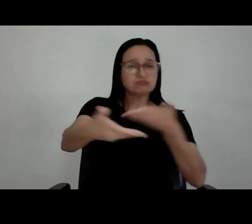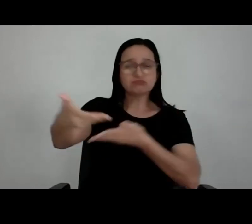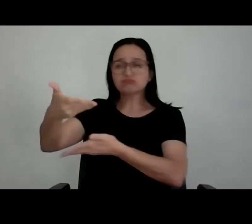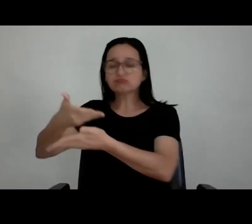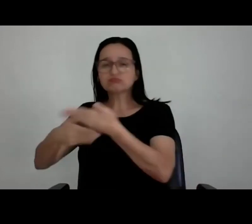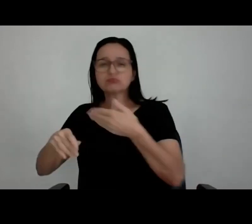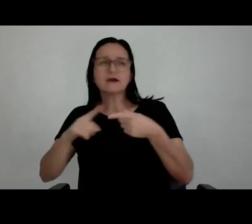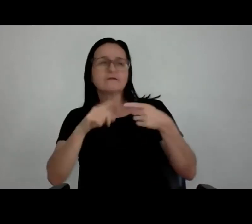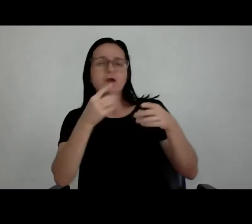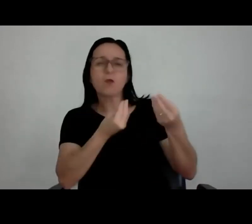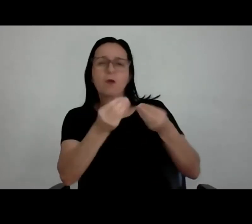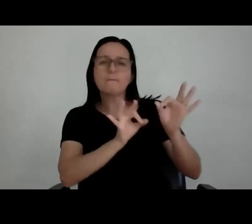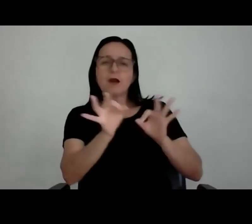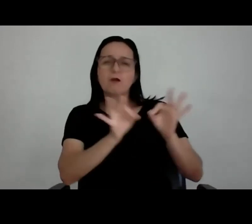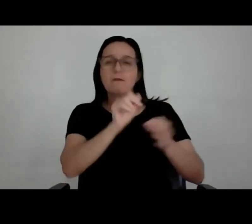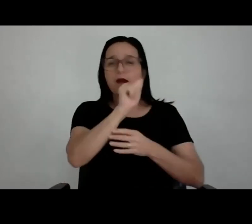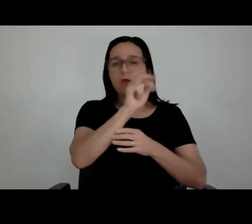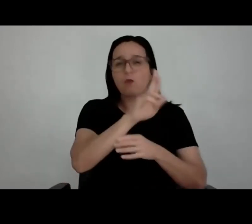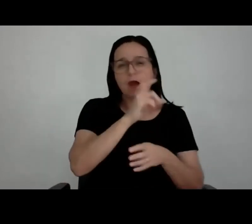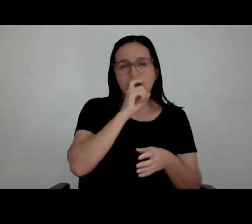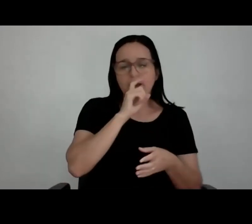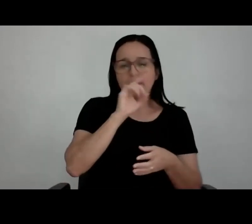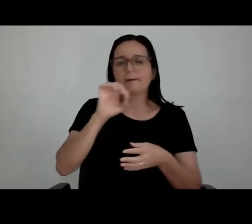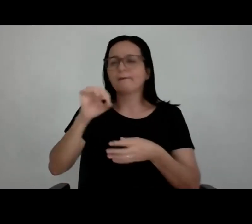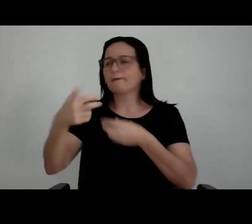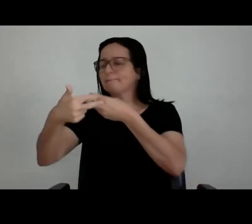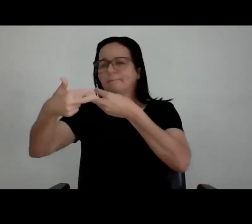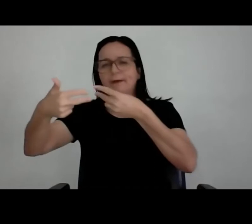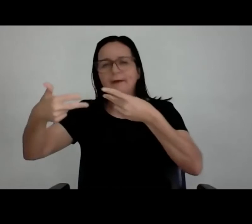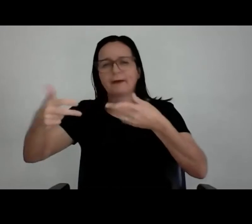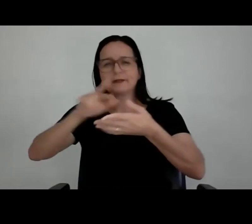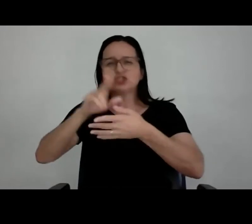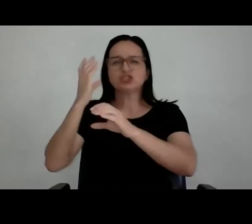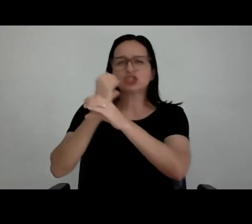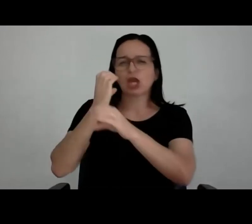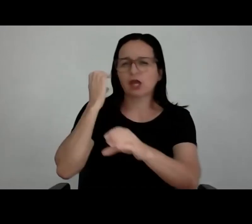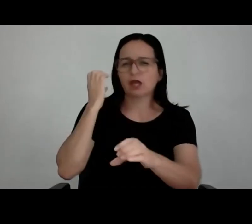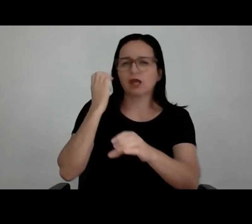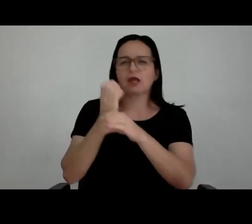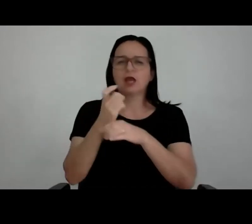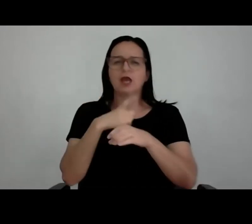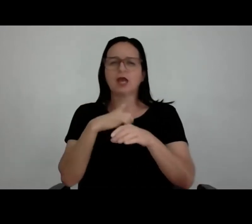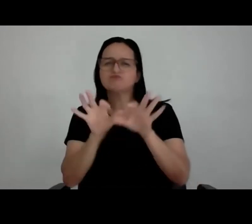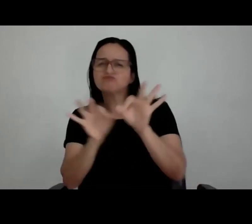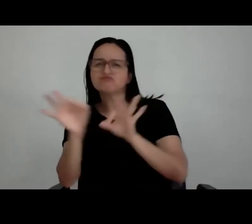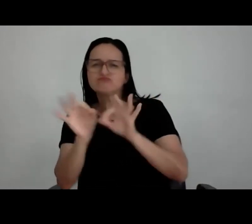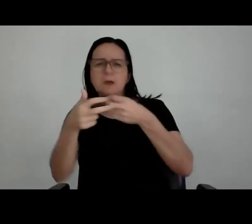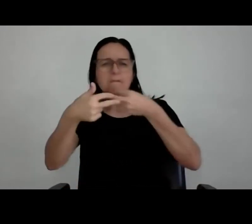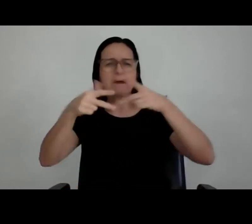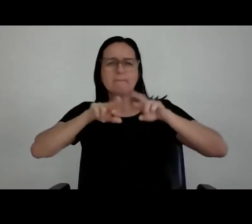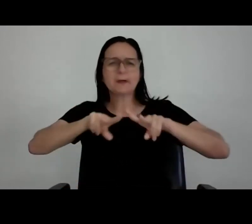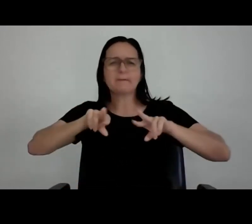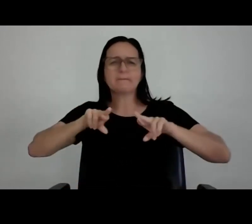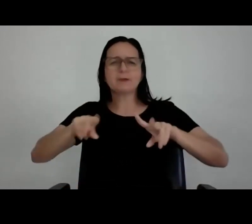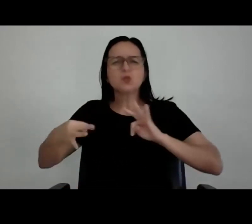do ar-condicionado, com o cara da exaustão mecânica, você tem que lidar com todos os engenheiros, com os projetistas de instalações, e você tem que fazer